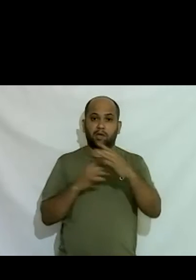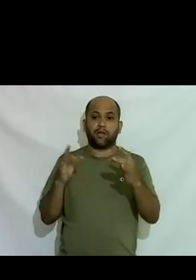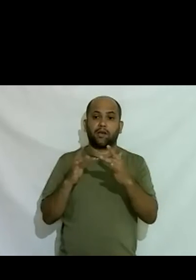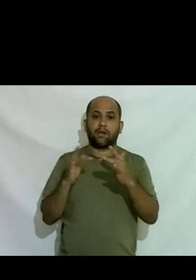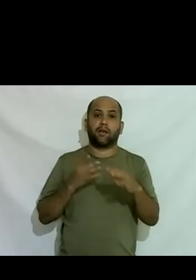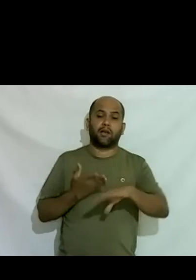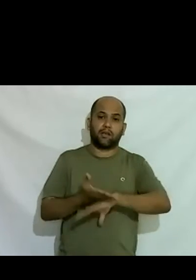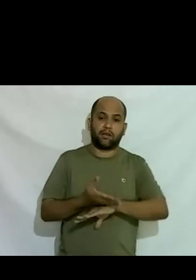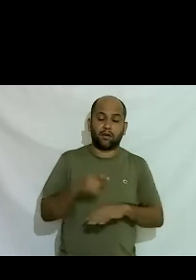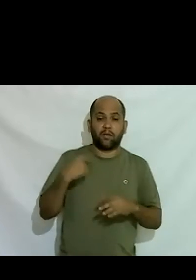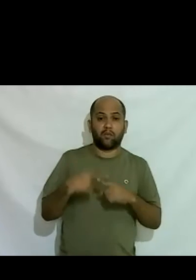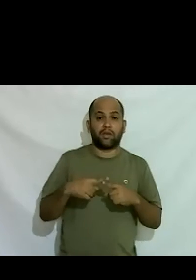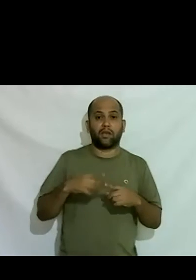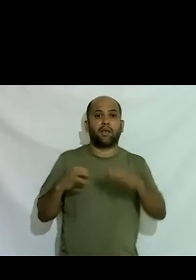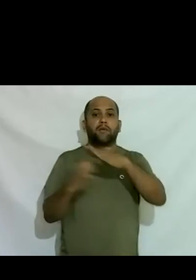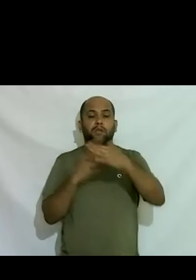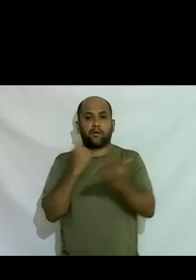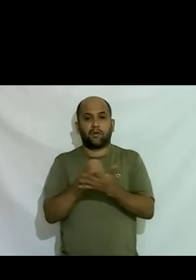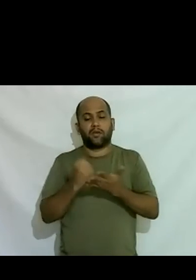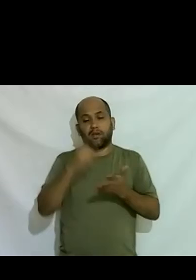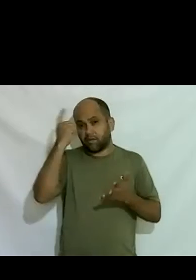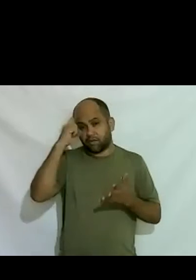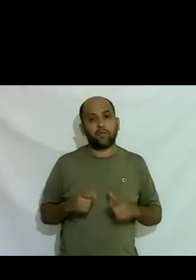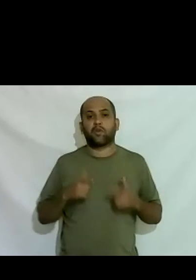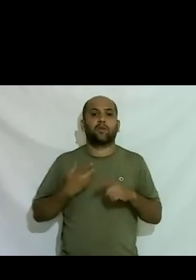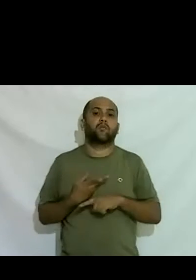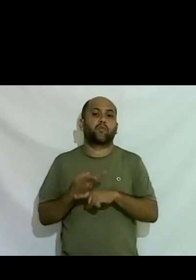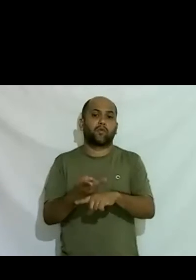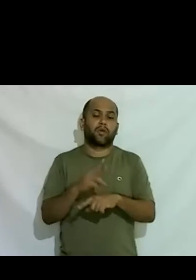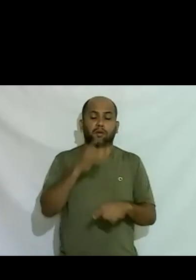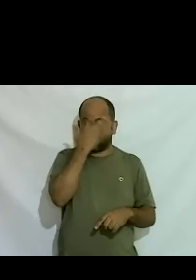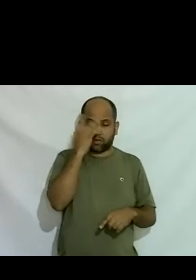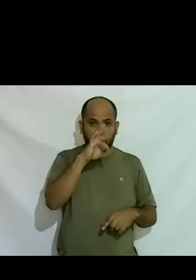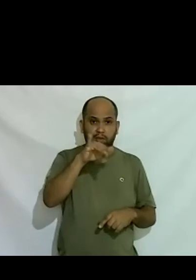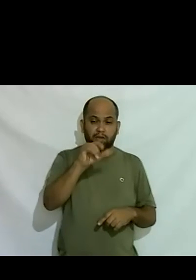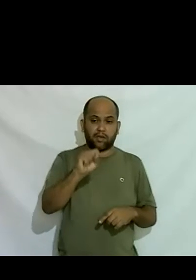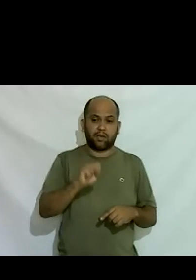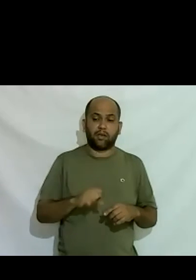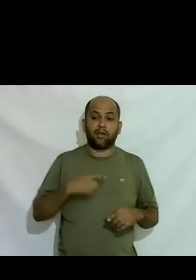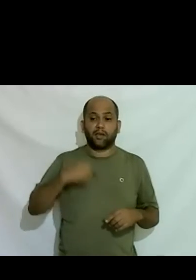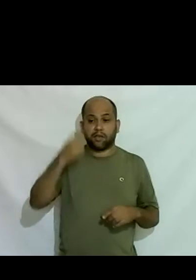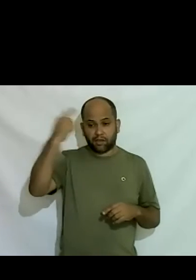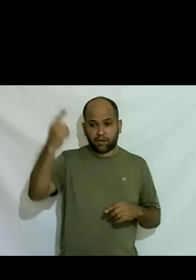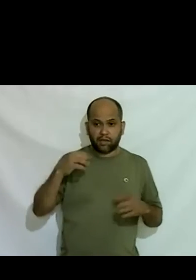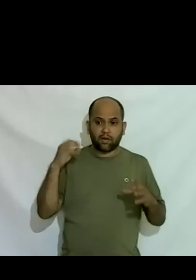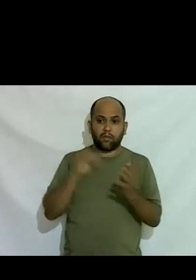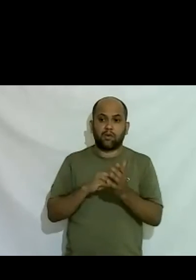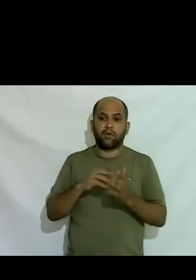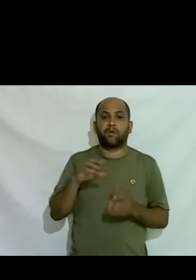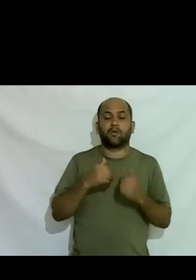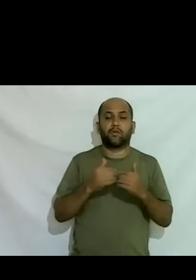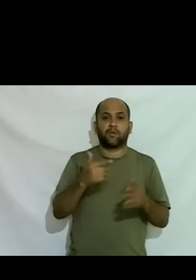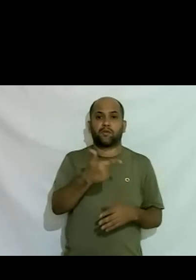também não sabiam onde buscar não tinham onde buscar pessoas trans e aí foi essa ideia foi lançada em 2013